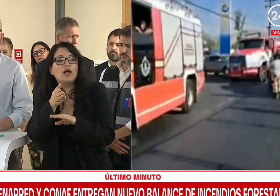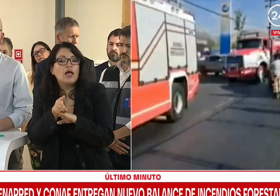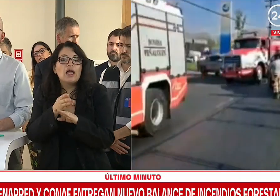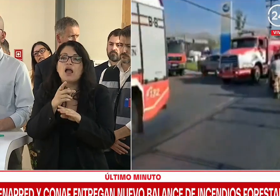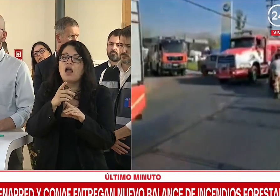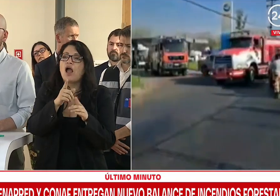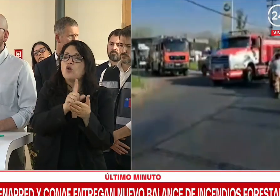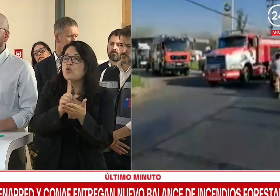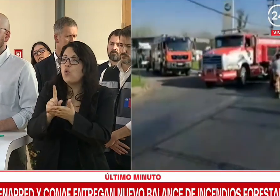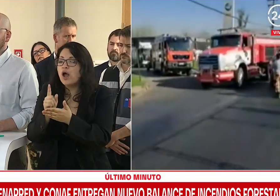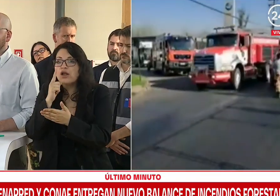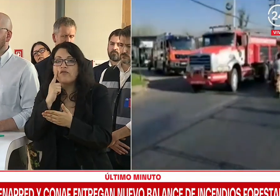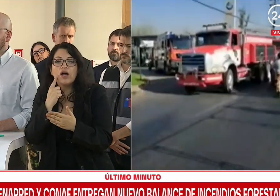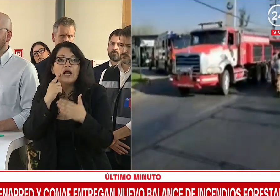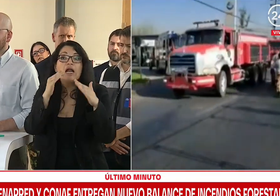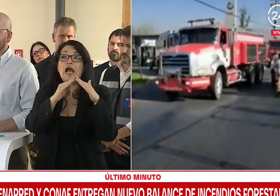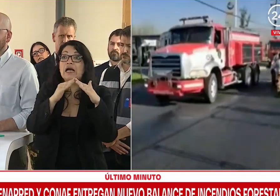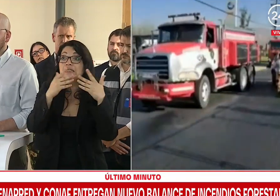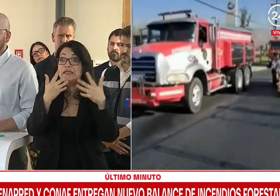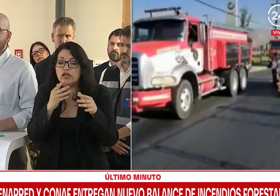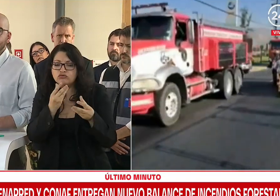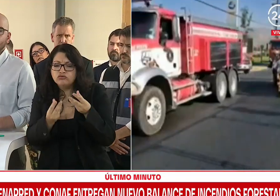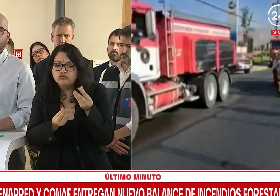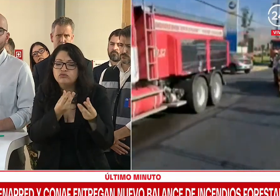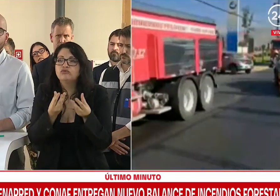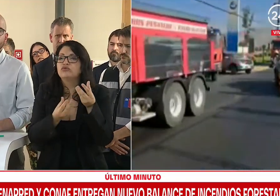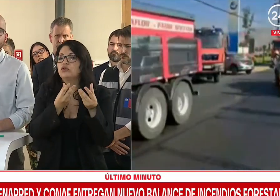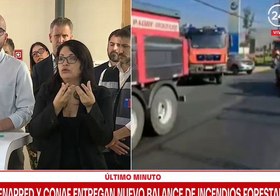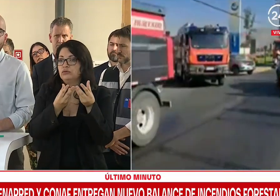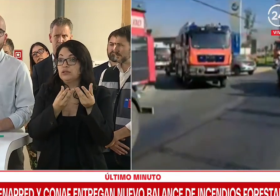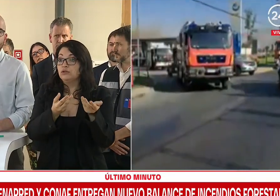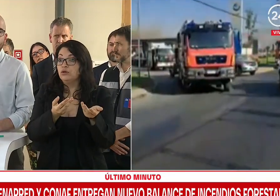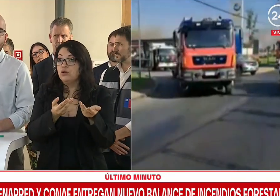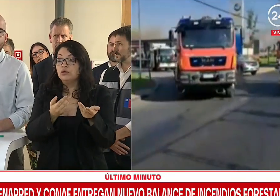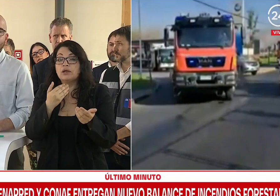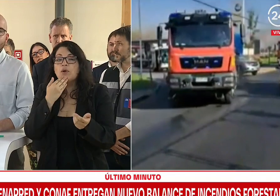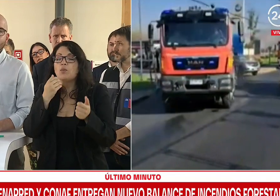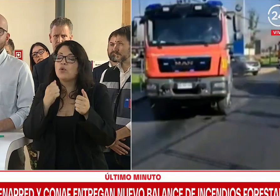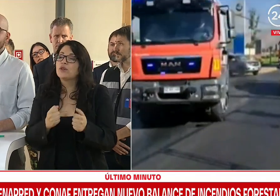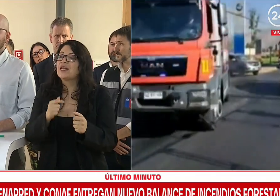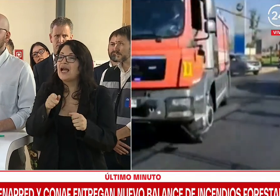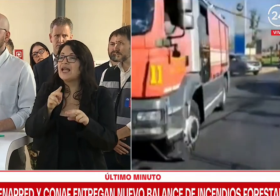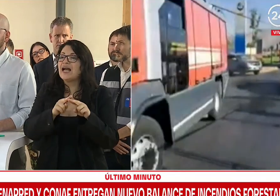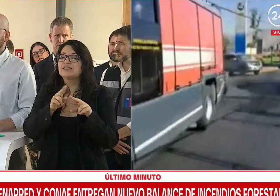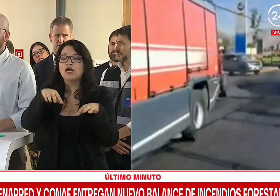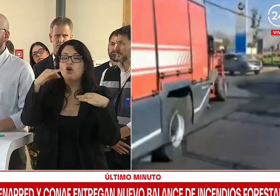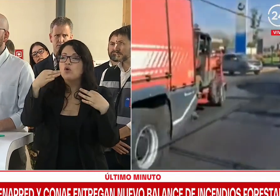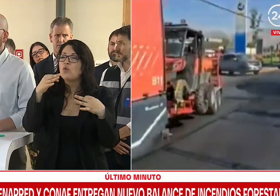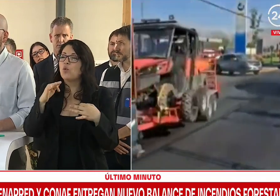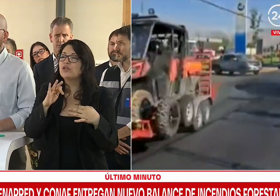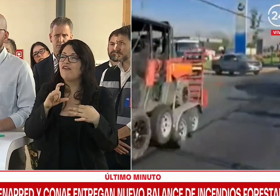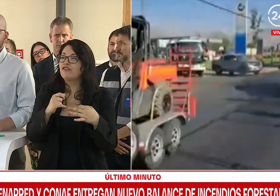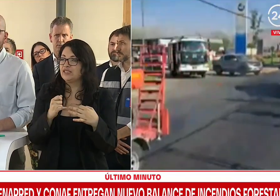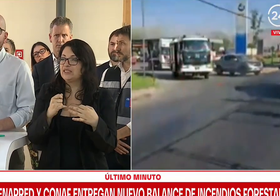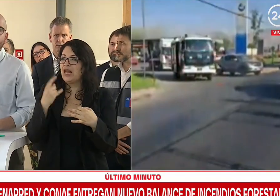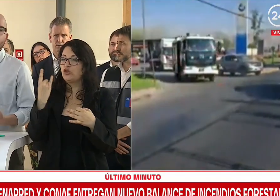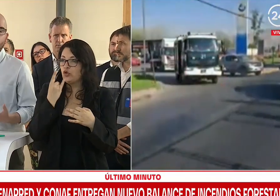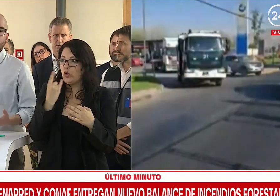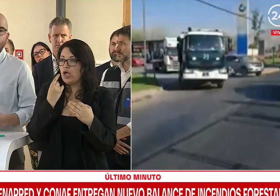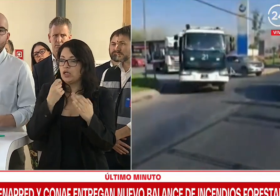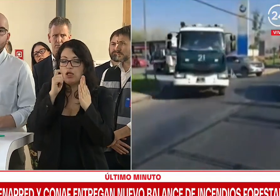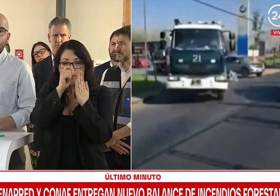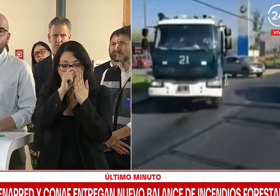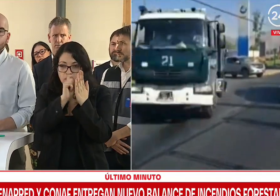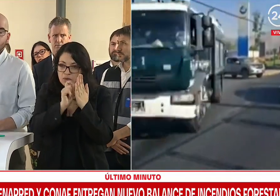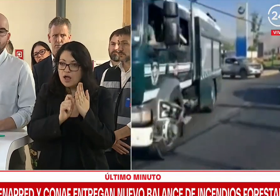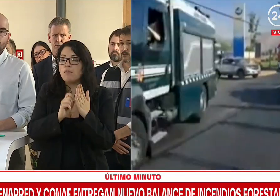los lugares donde están las viviendas que hayan sido siniestradas, alcanzadas por el fuego, y poder hacer la ficha básica de emergencia, de tal manera